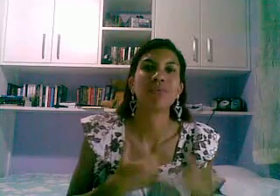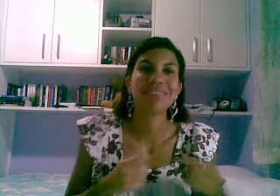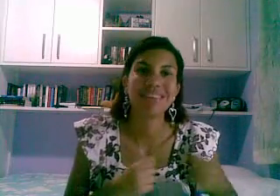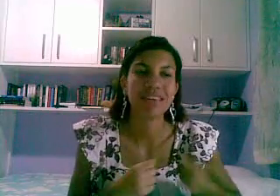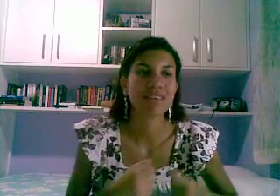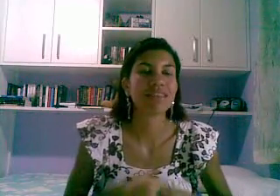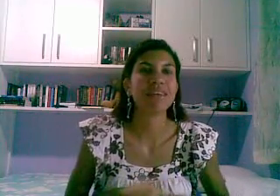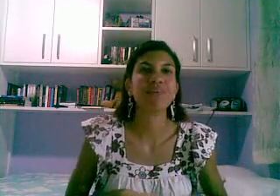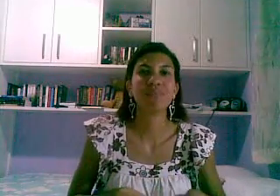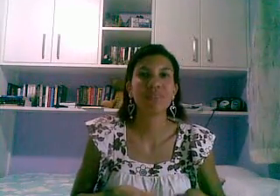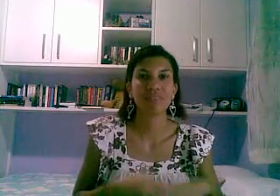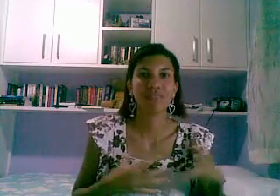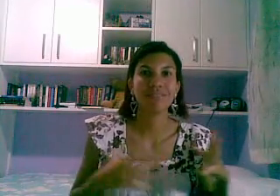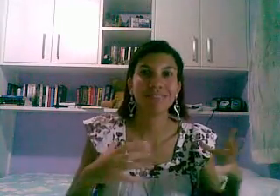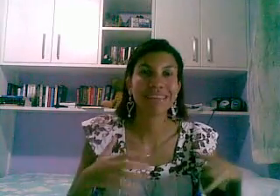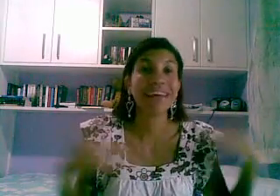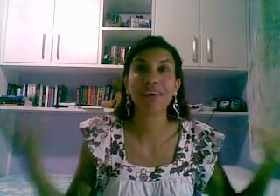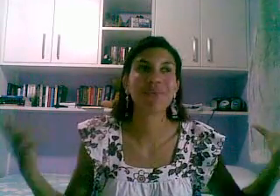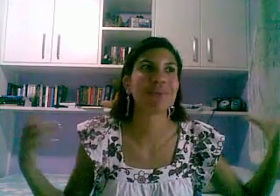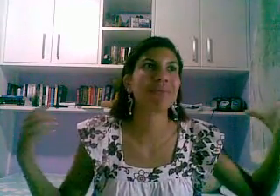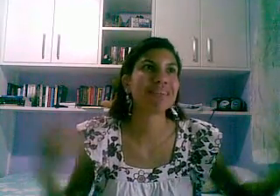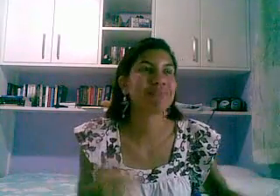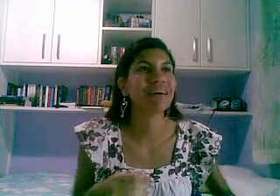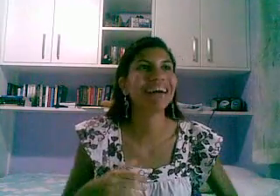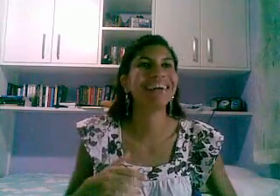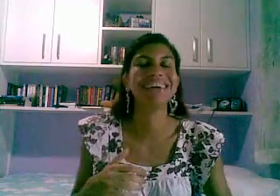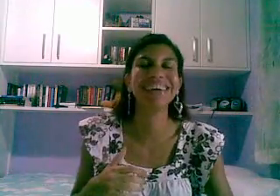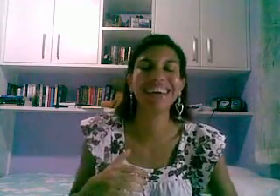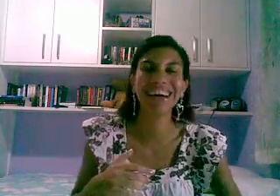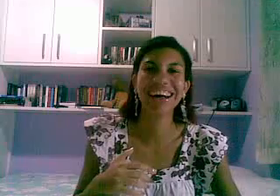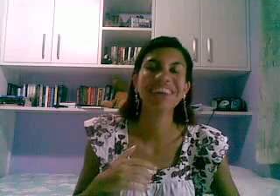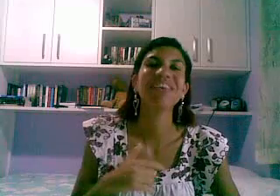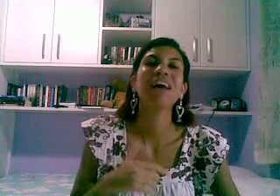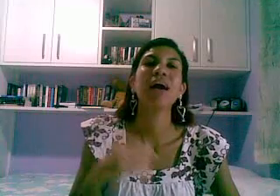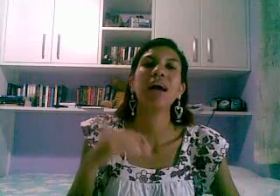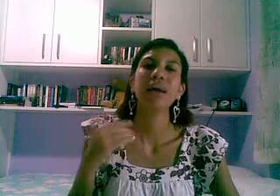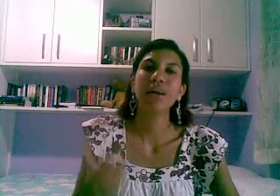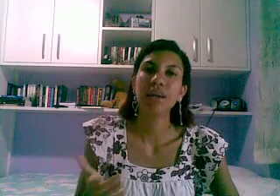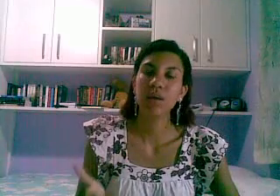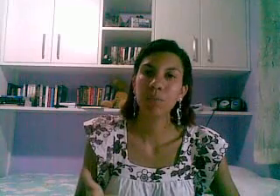consegui assim é eu quero participar e